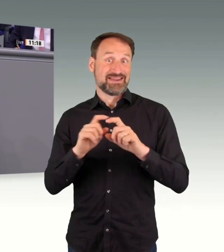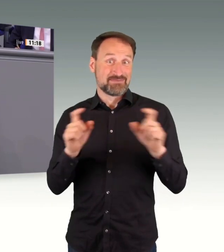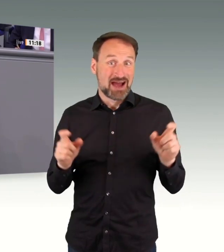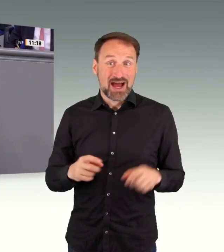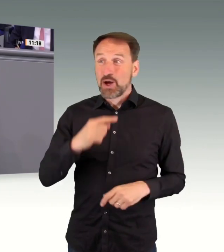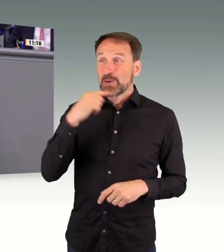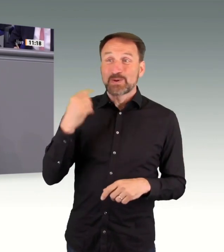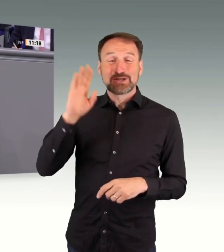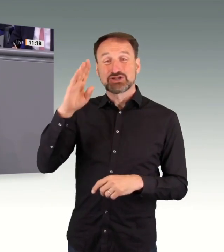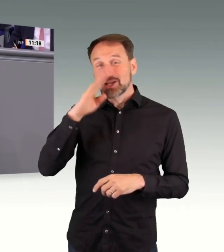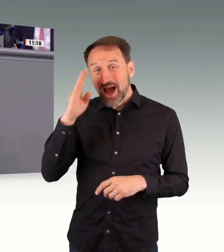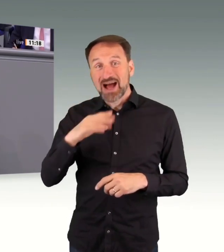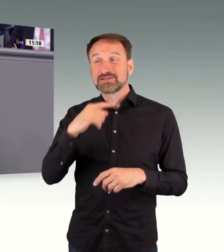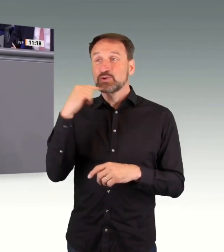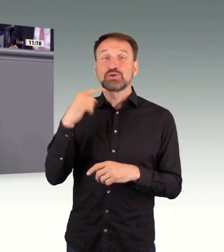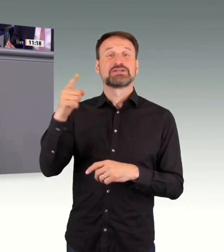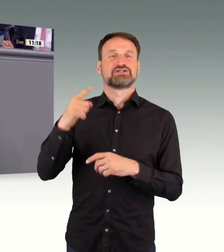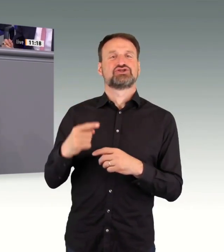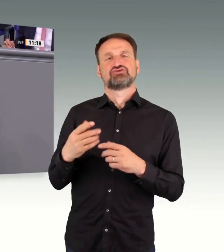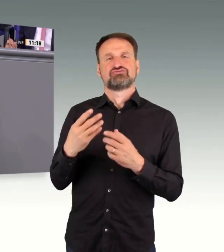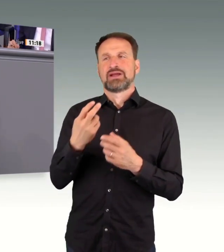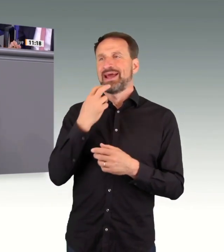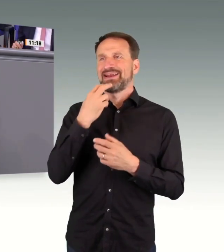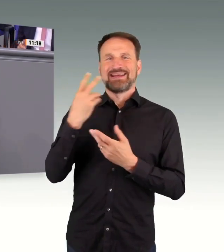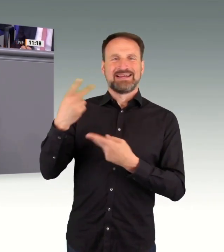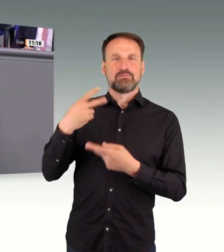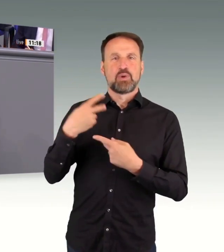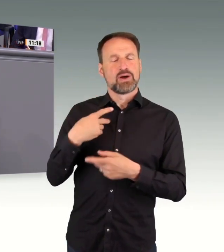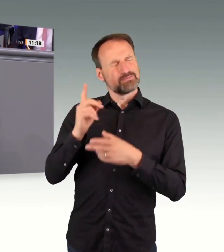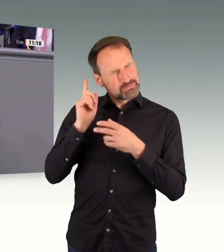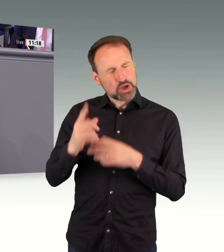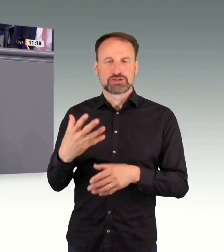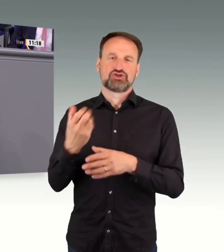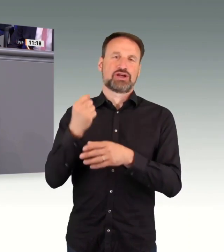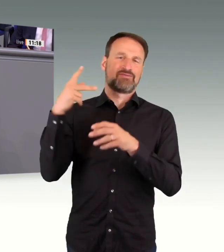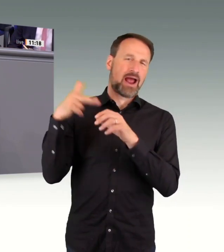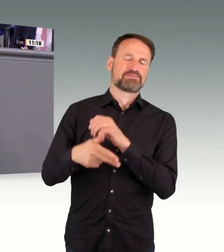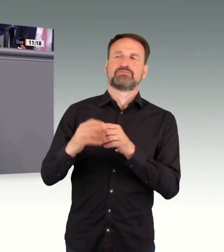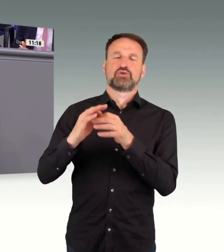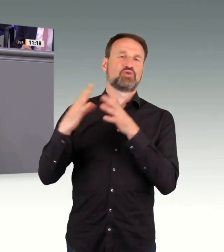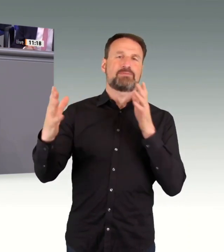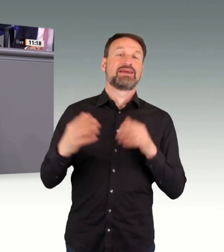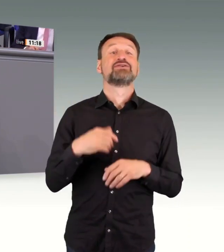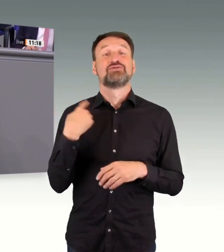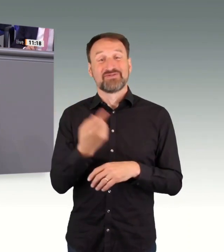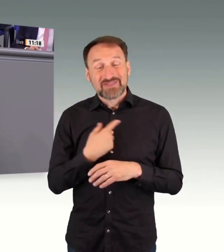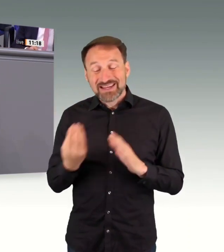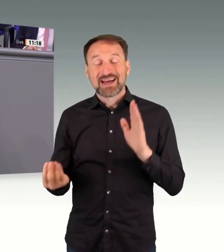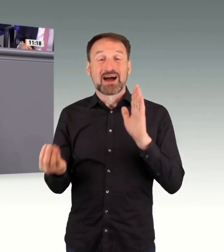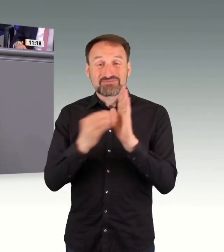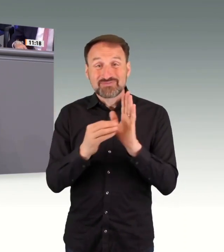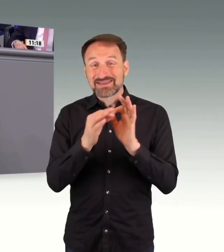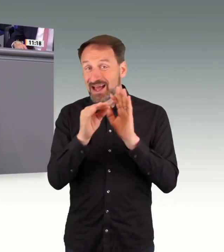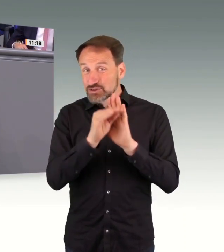Gas, von russischen Energieimporten. Und ich sage aber dazu, wir haben es auf die Tagesordnung gesetzt, weil wir bei der Bekämpfung des Klimawandels